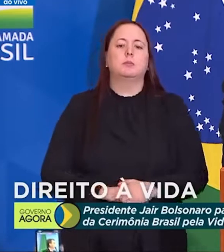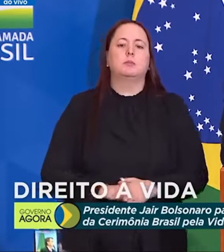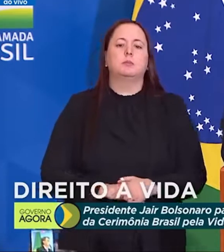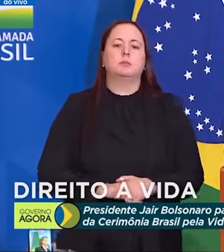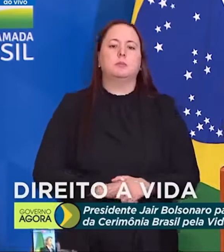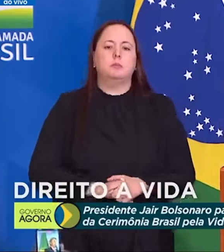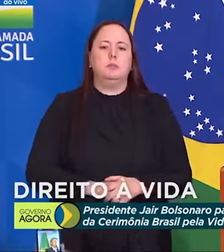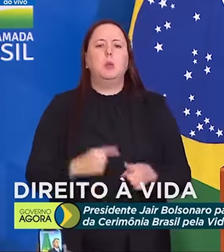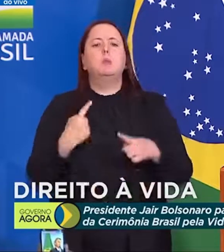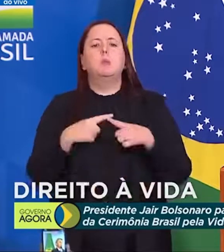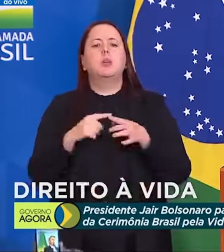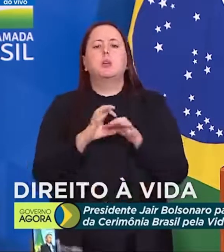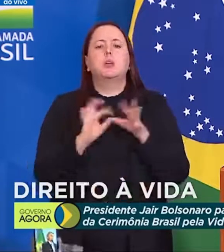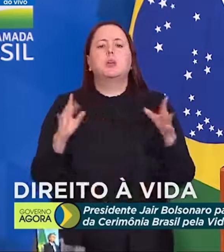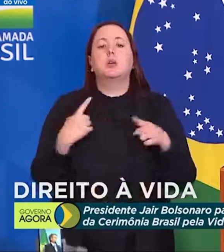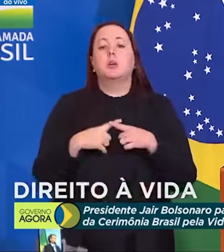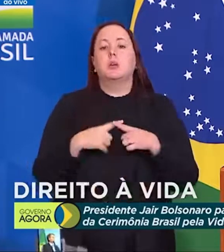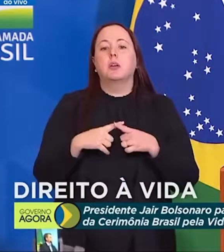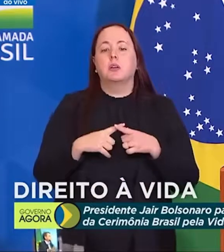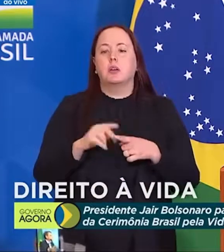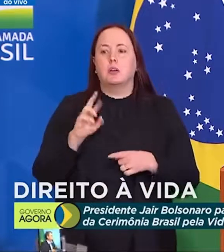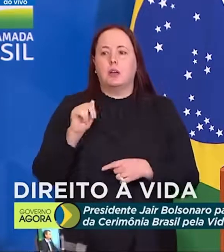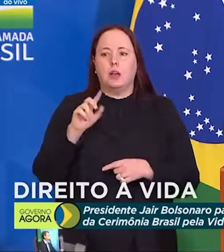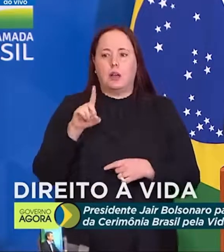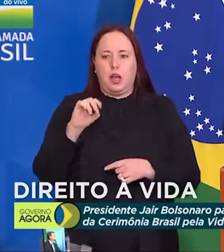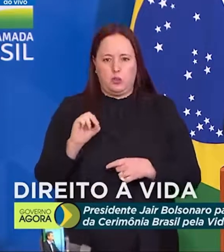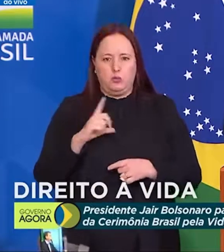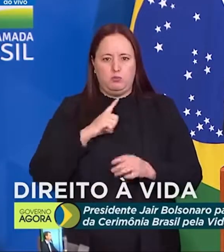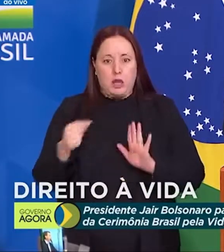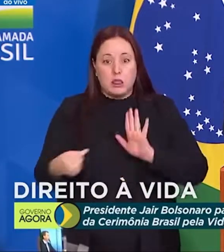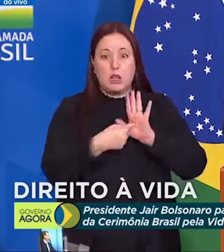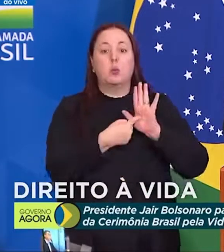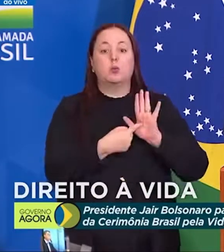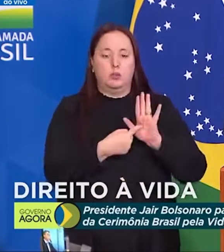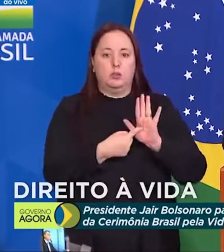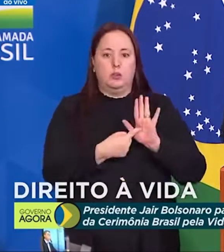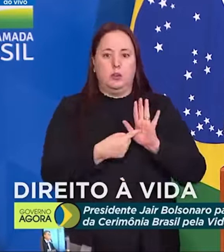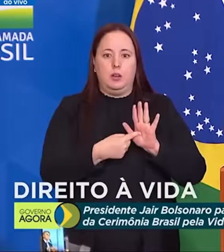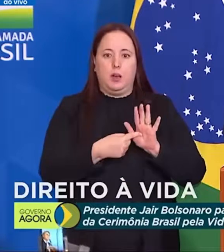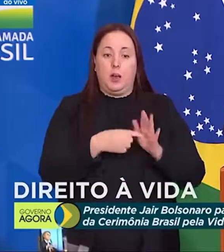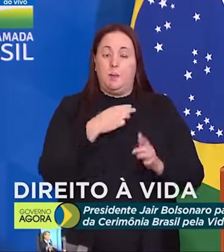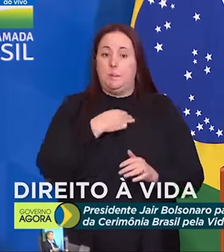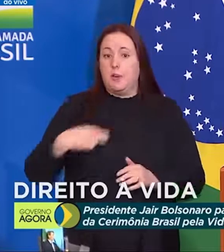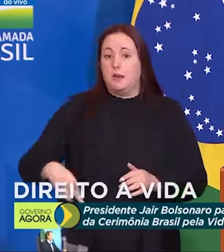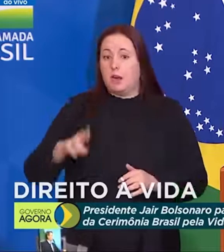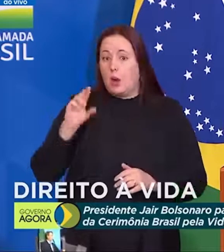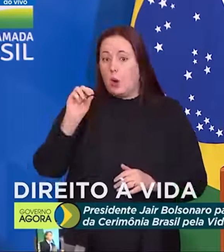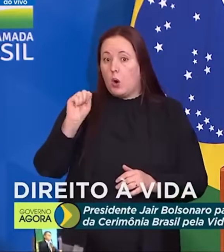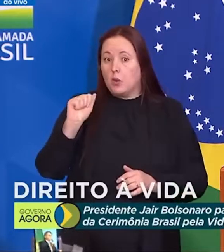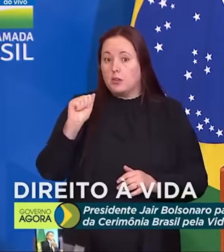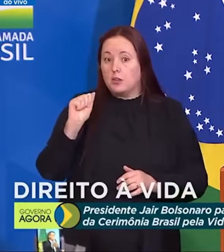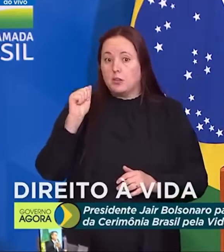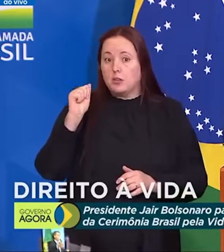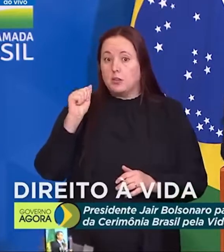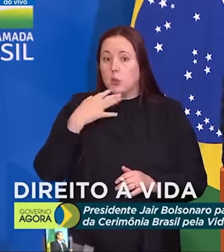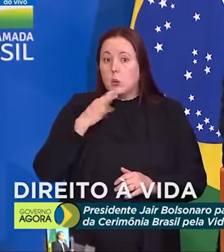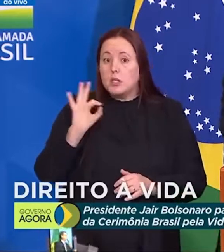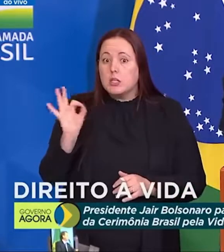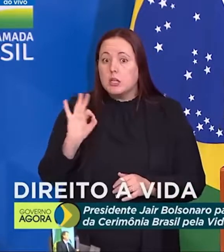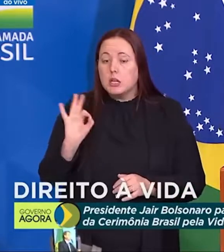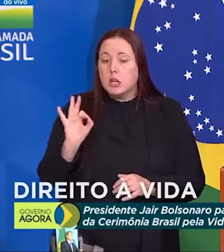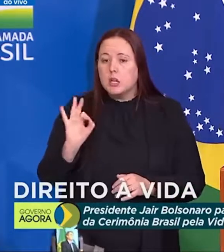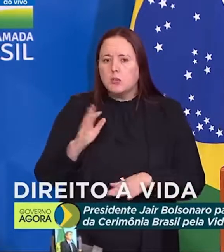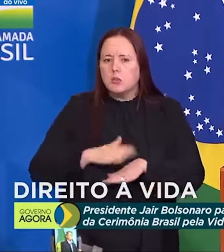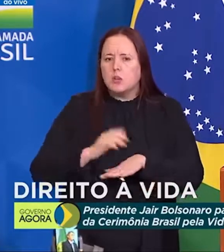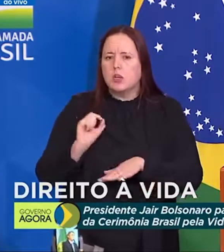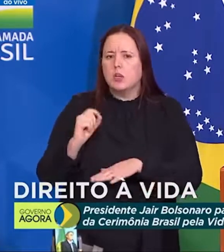Por que foi aberto? Porque um hack fez uma denúncia e a ministra Rosa Weber, que não sabia de nada, fez com que